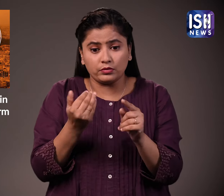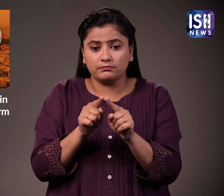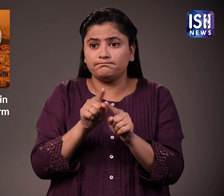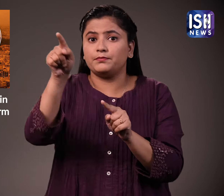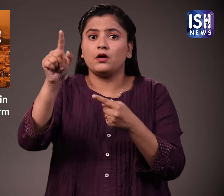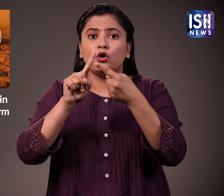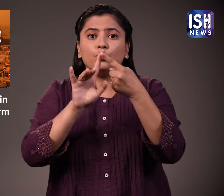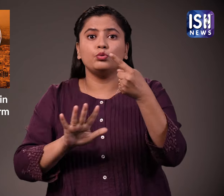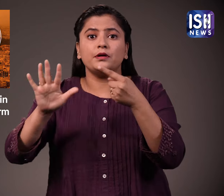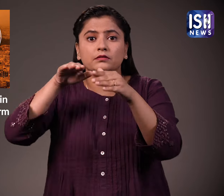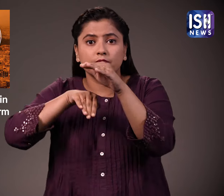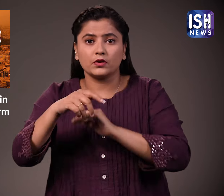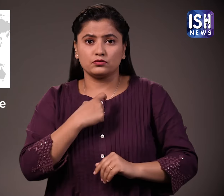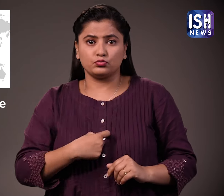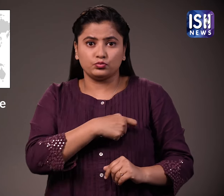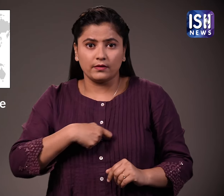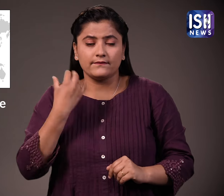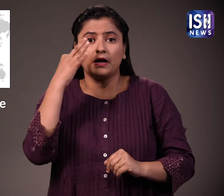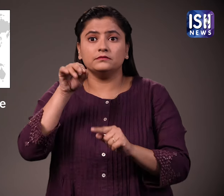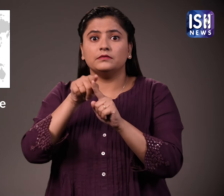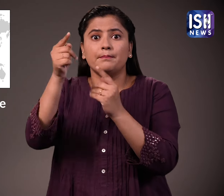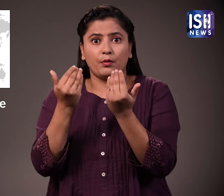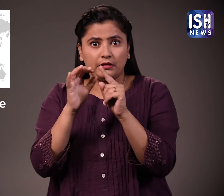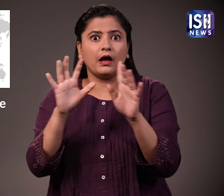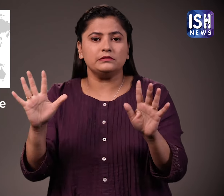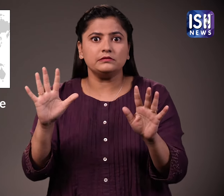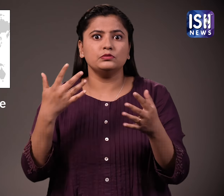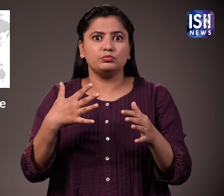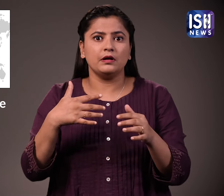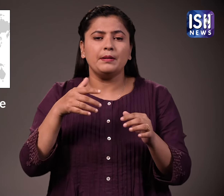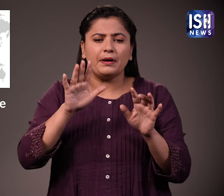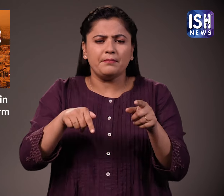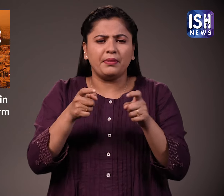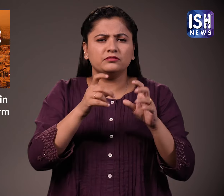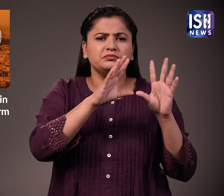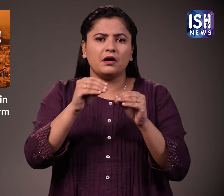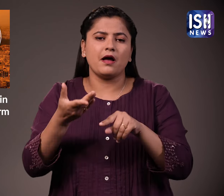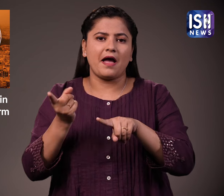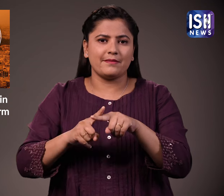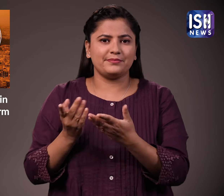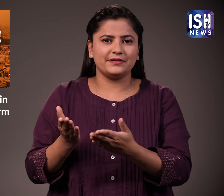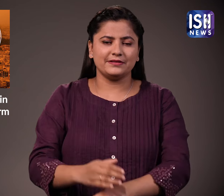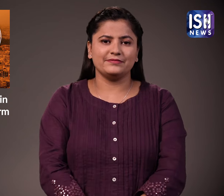तूफान ने स्विजर लैंड और फ्रांस जैसे यूरोप के कुछ हिस्सों को भी प्रभावित किया लेकिन उतना गंबिर नहीं